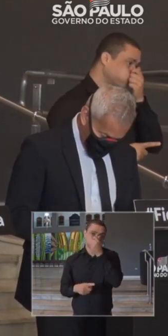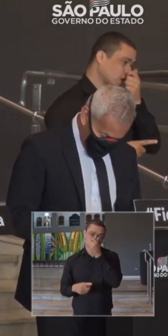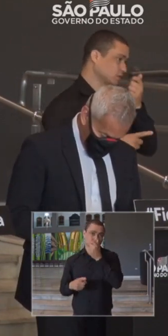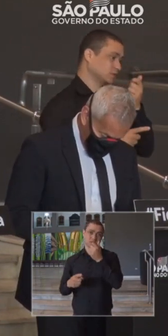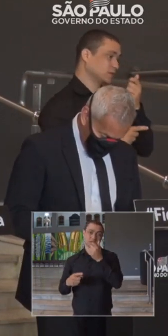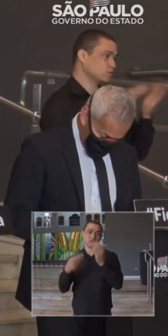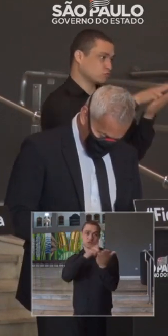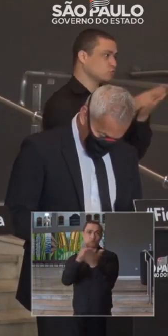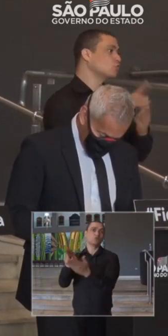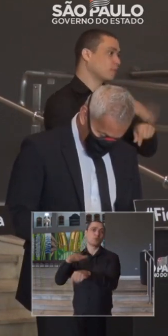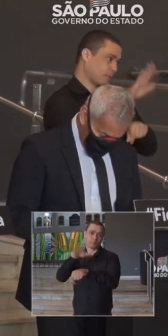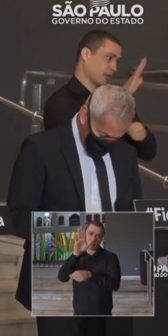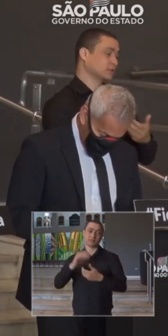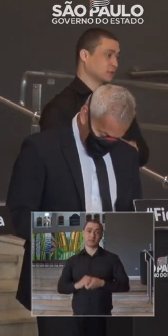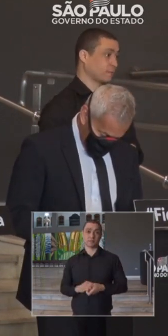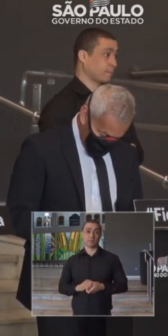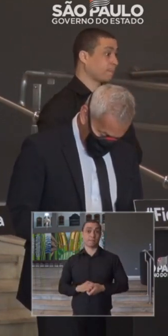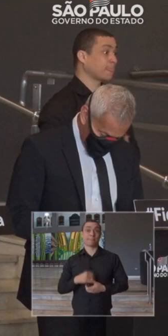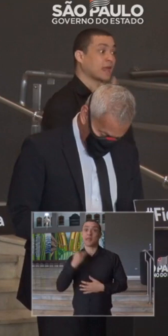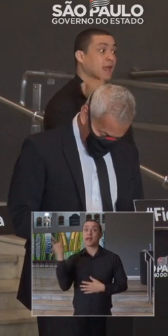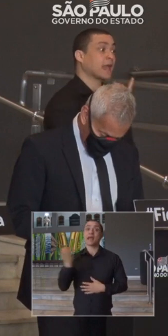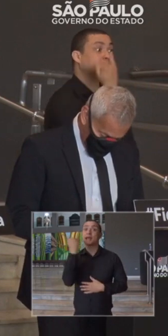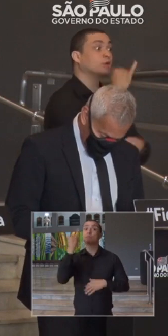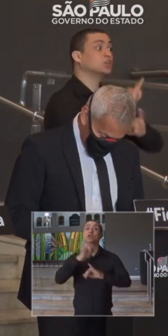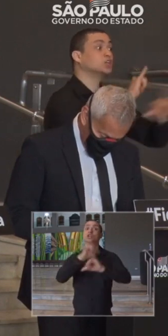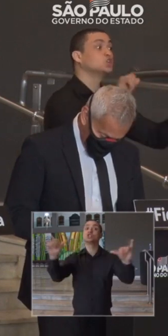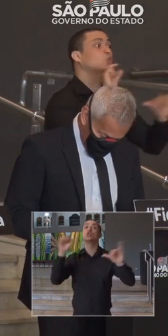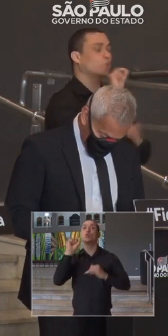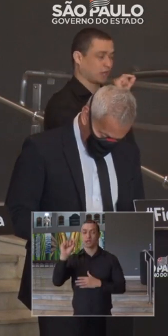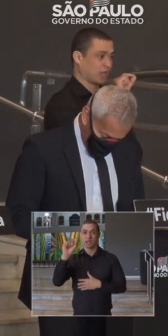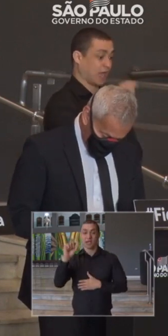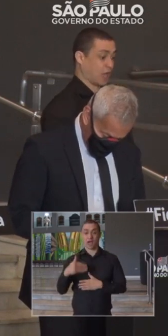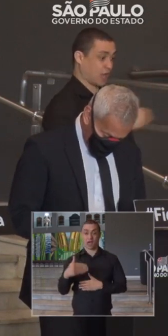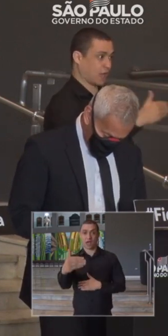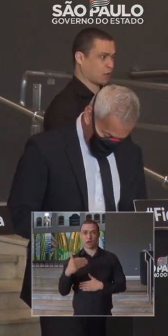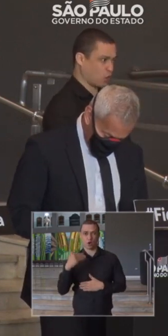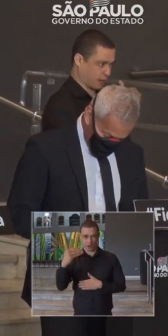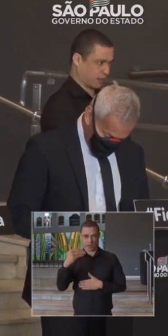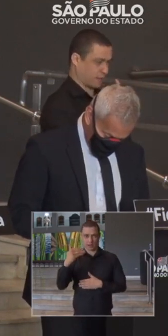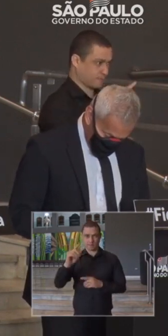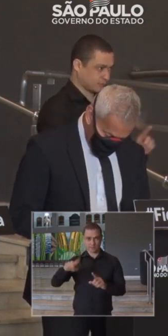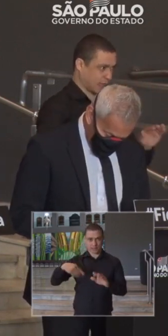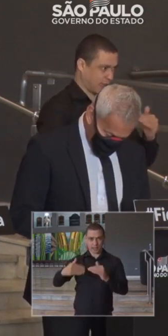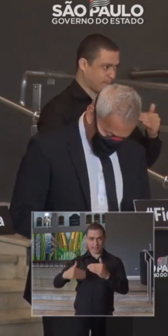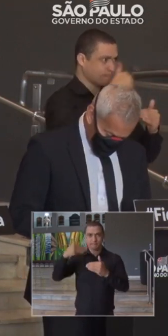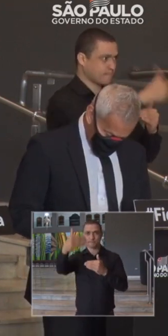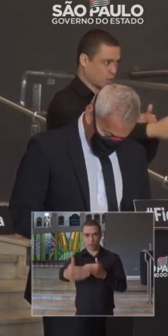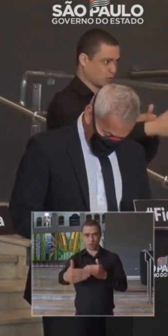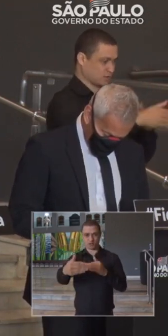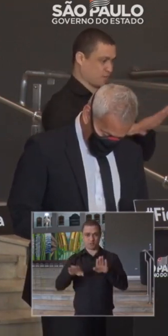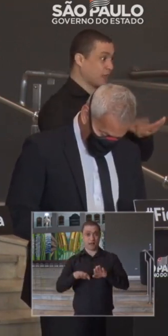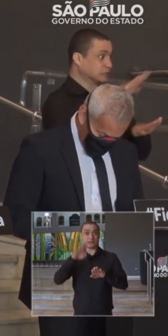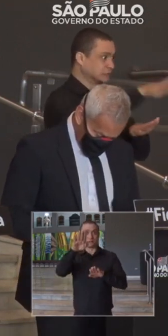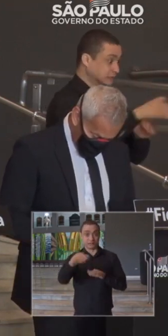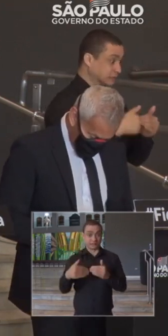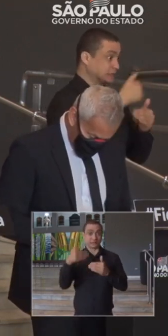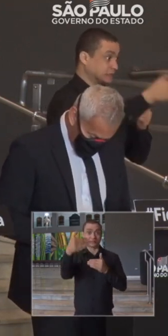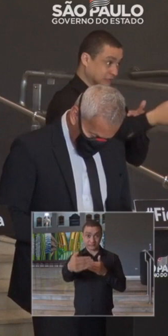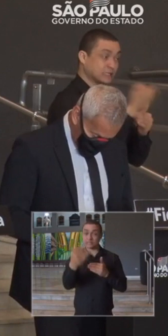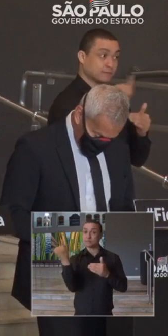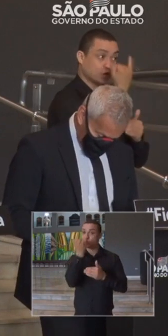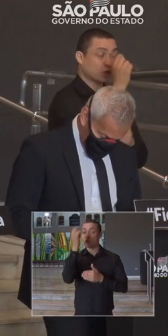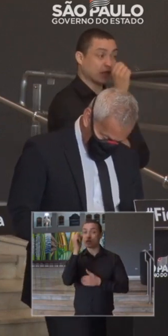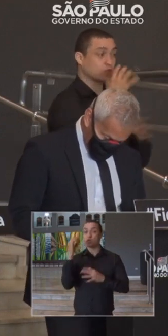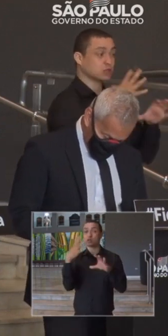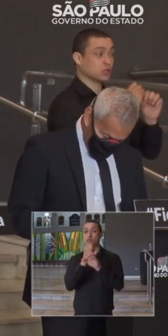de leitos. É fundamental dizer que nós vamos agora para essa próxima paz, essa próxima fase fundamental, são